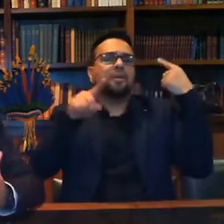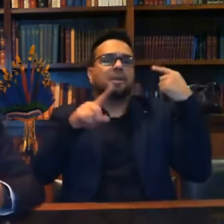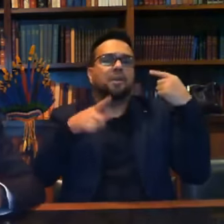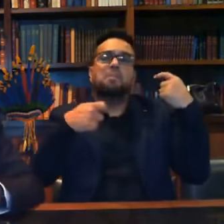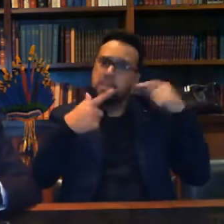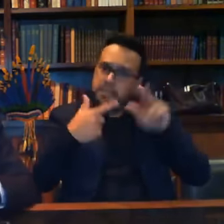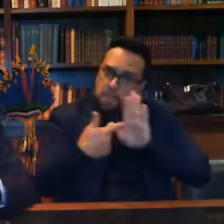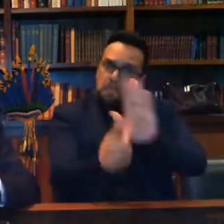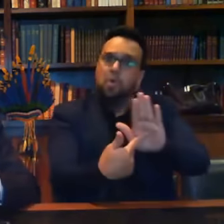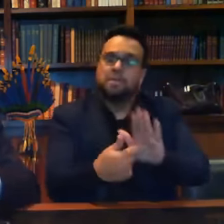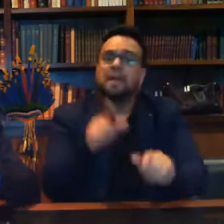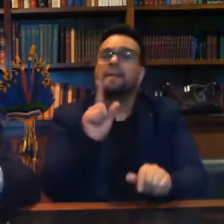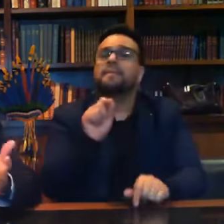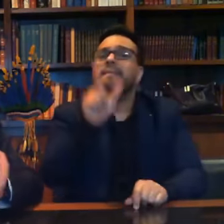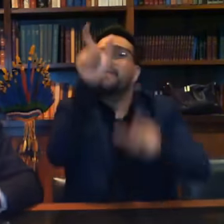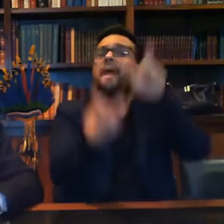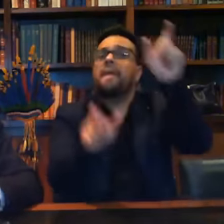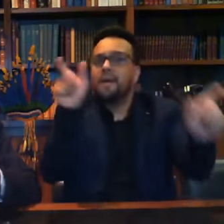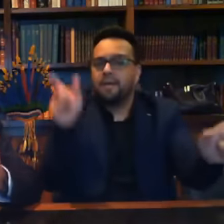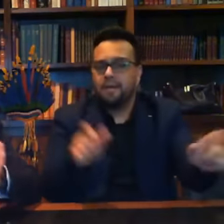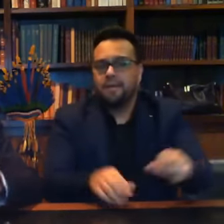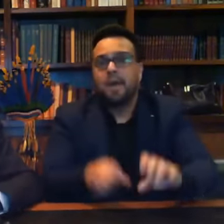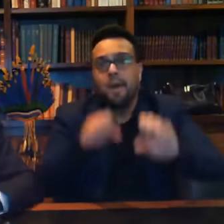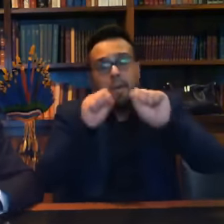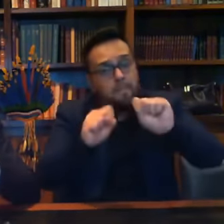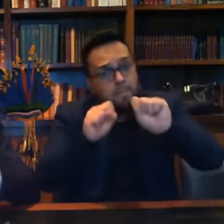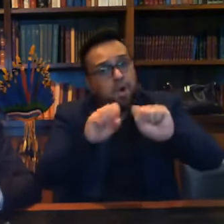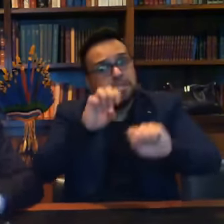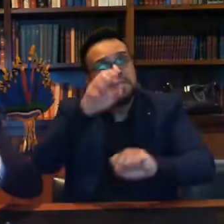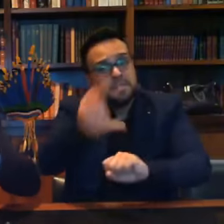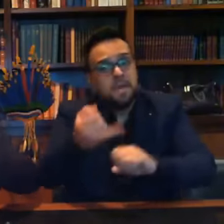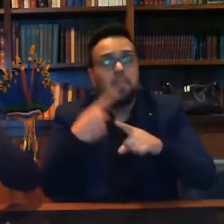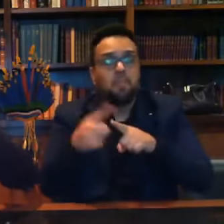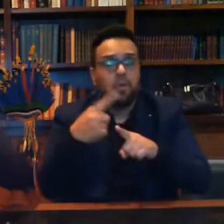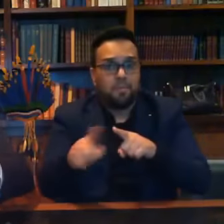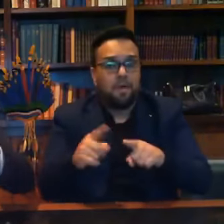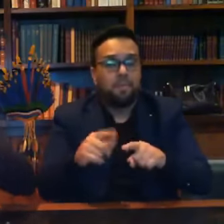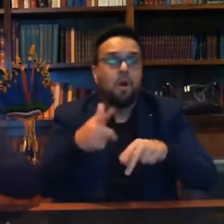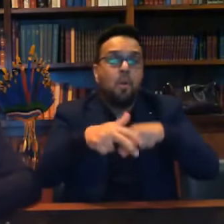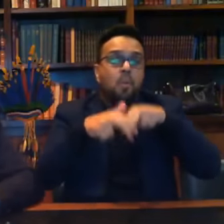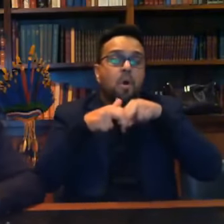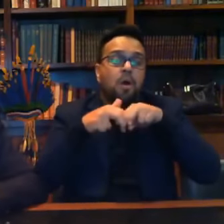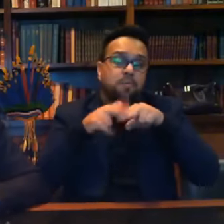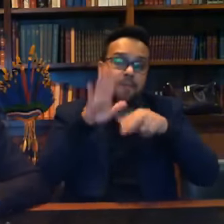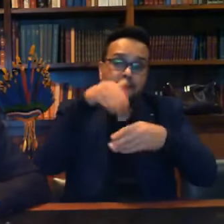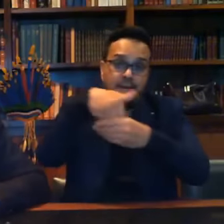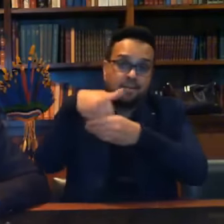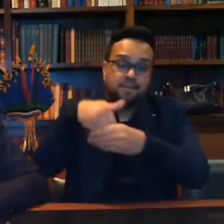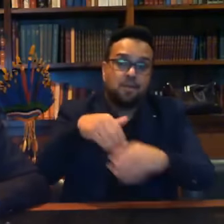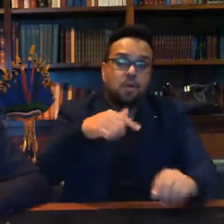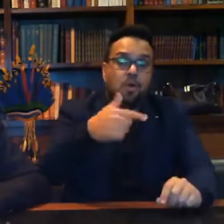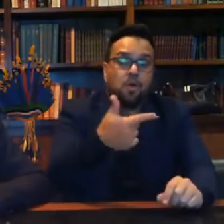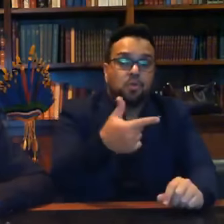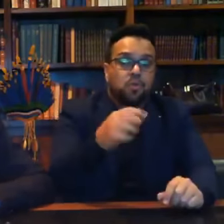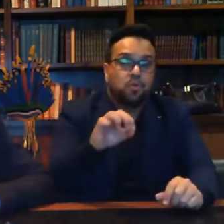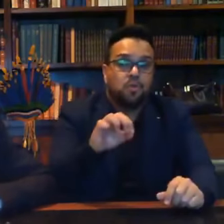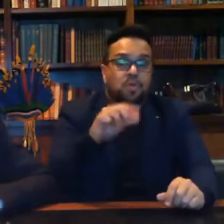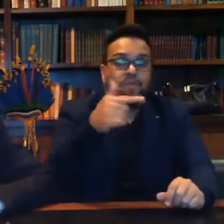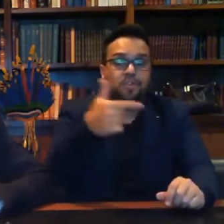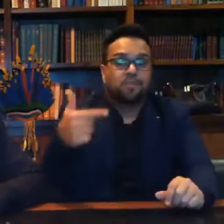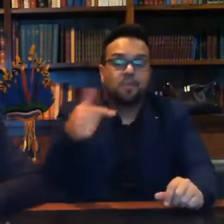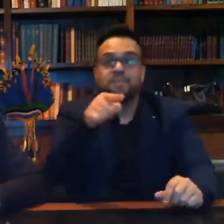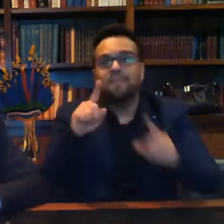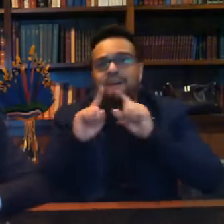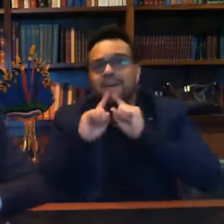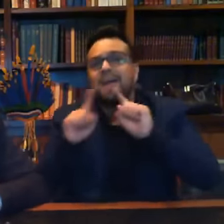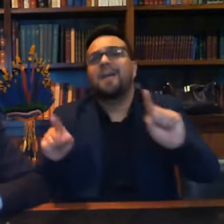Pode haver, sim, problemas pela ocasião das suas eleições em 22. Você vai reclamar